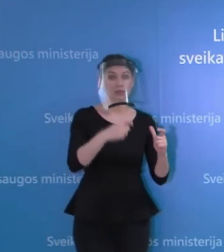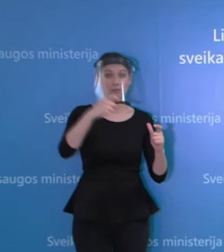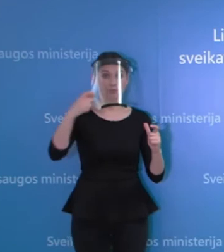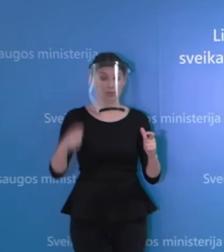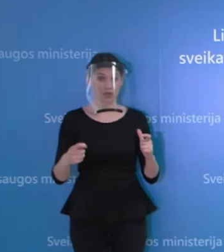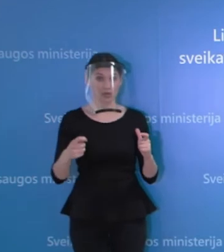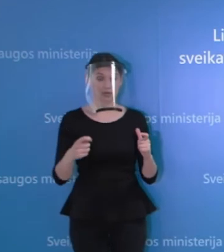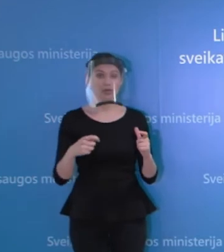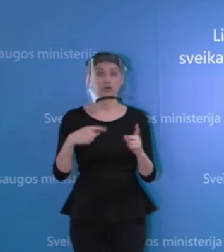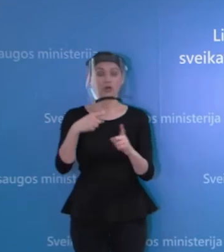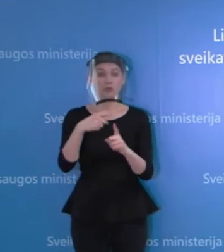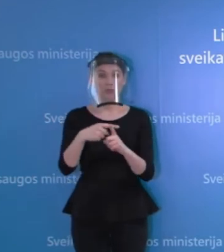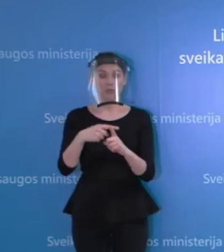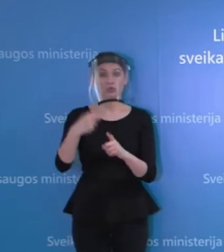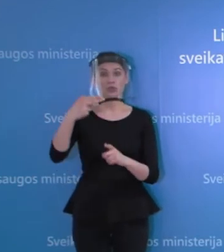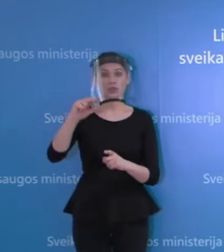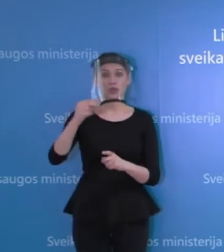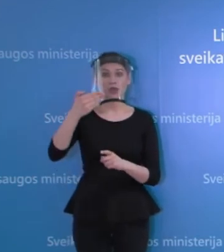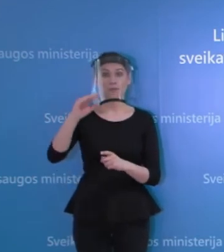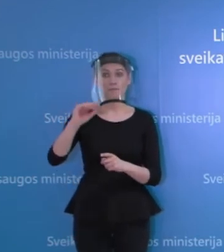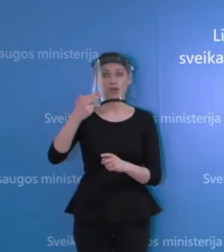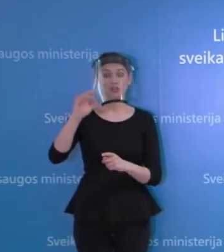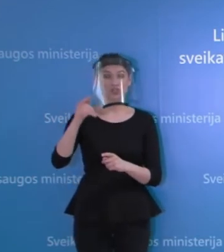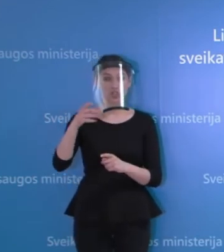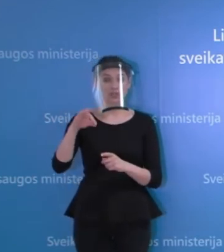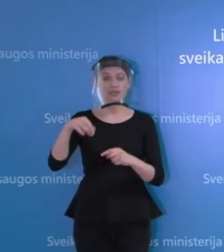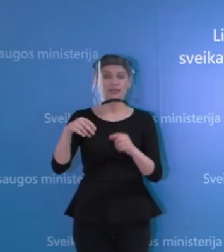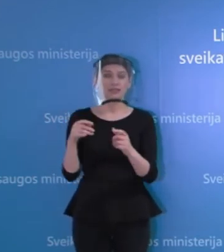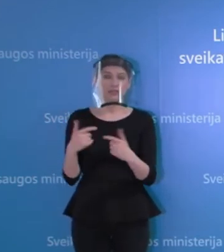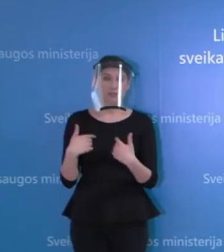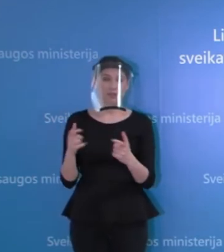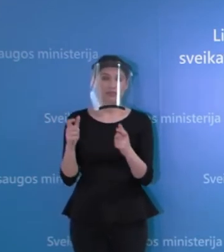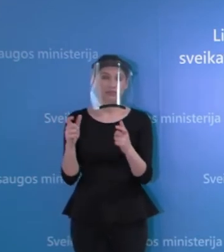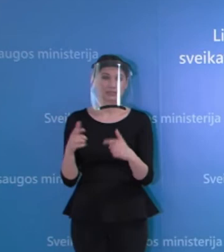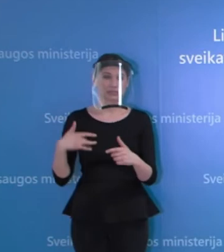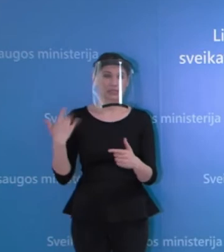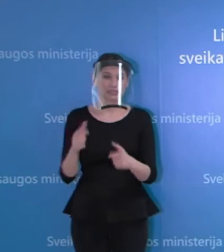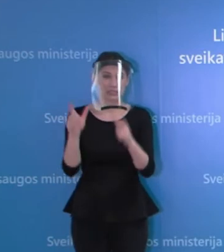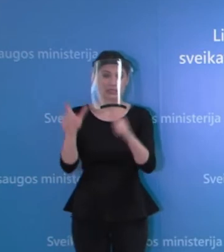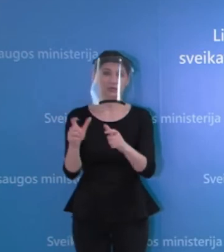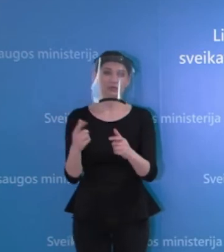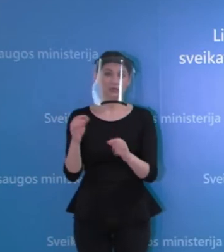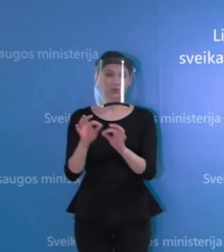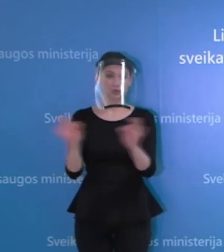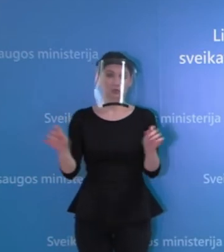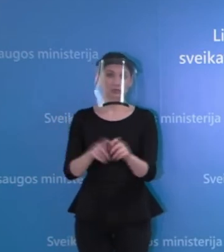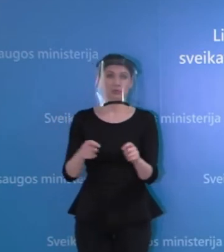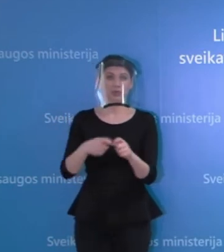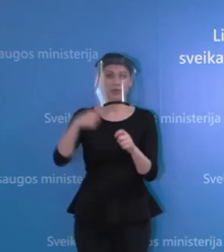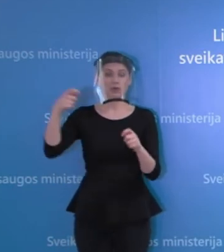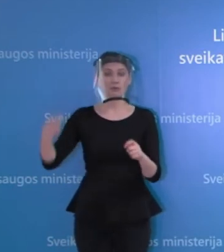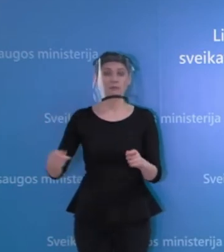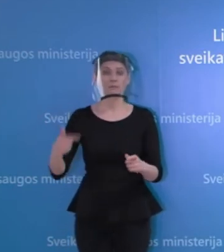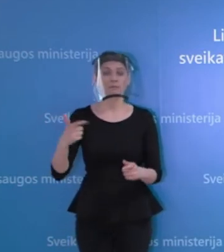bent savaitai pratesti nemenčinėje esančius apribojimus, kol bus gauti detaliai